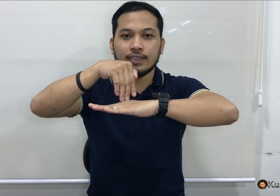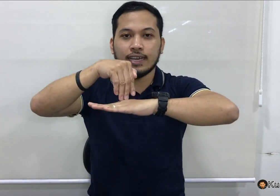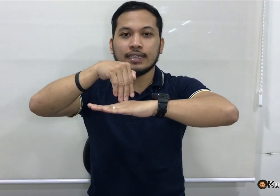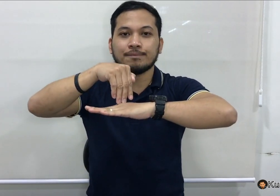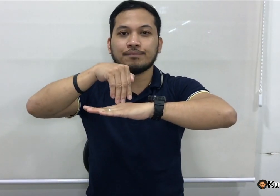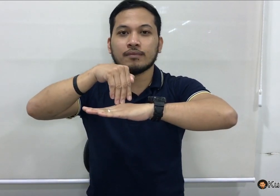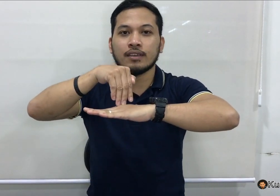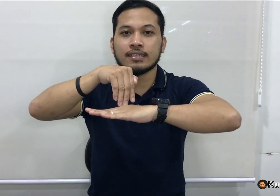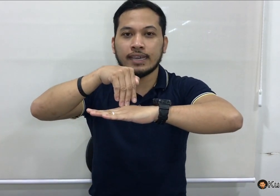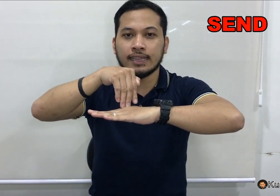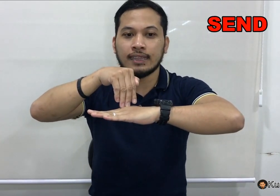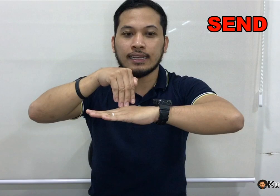Ayan. Send.